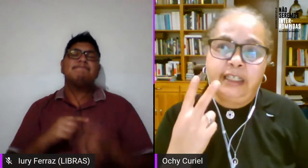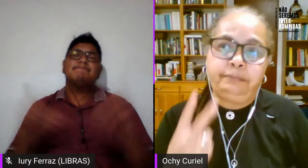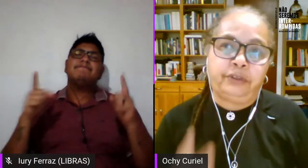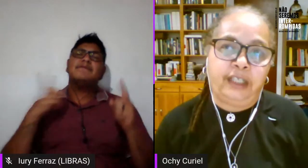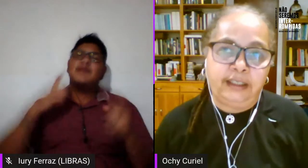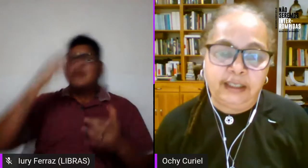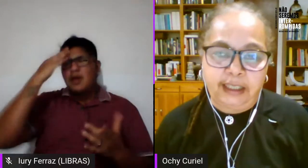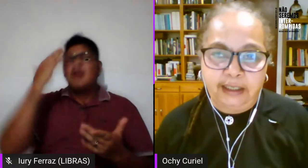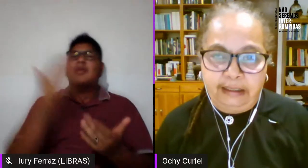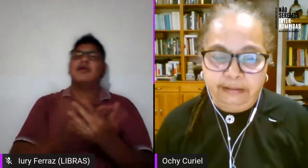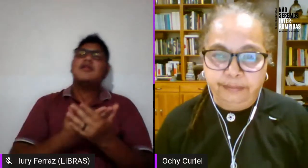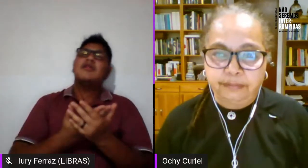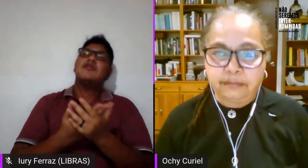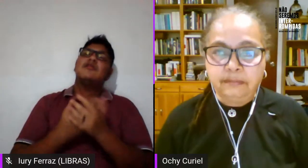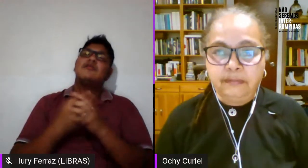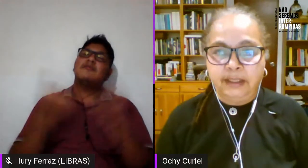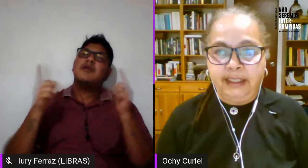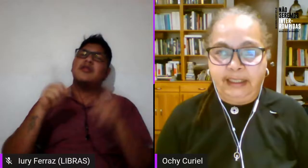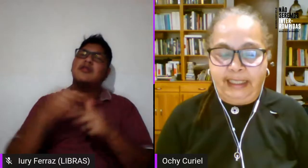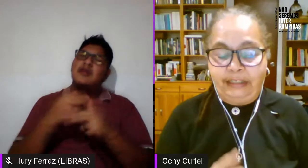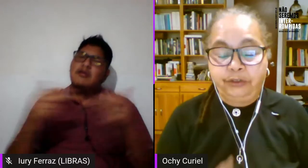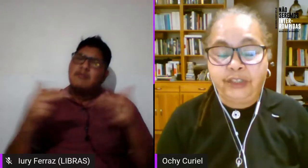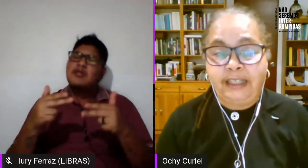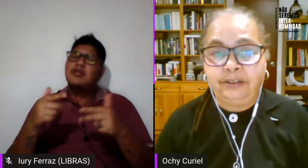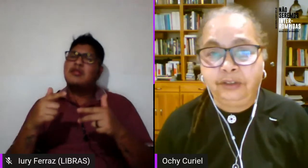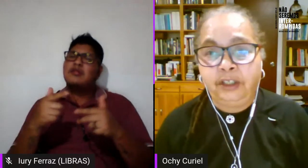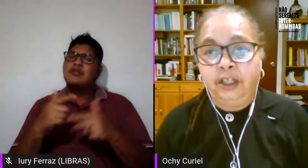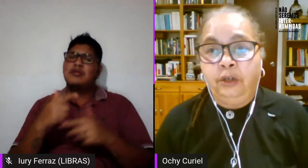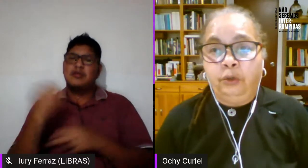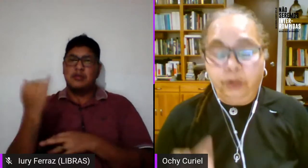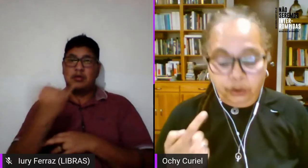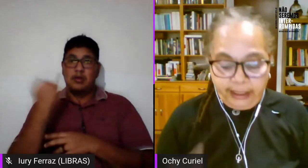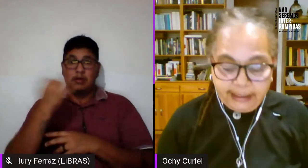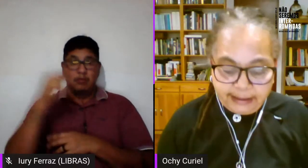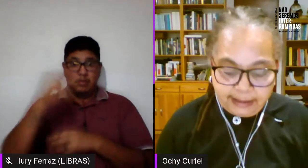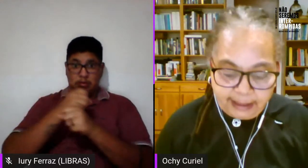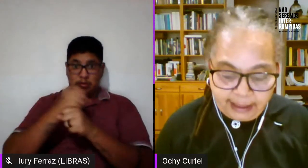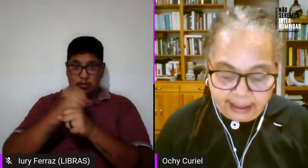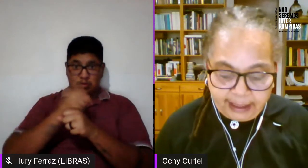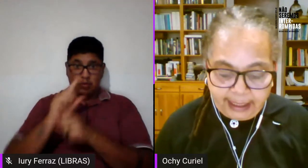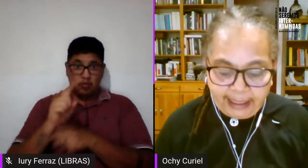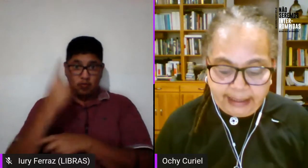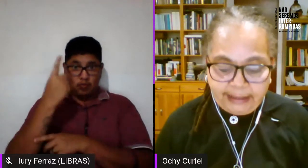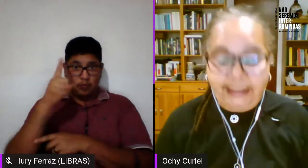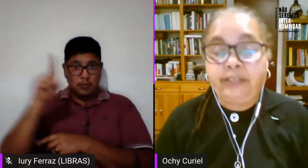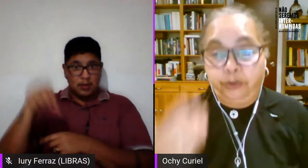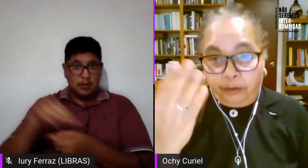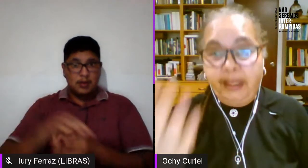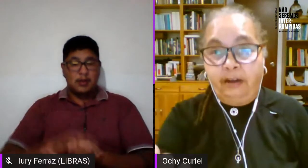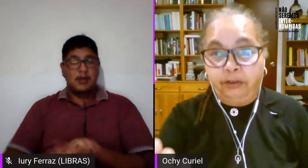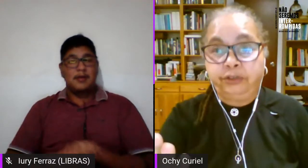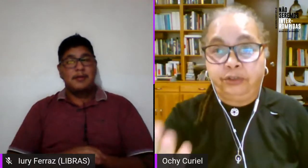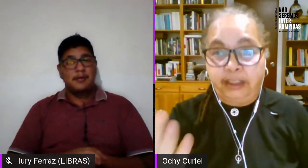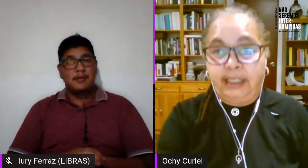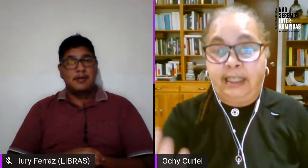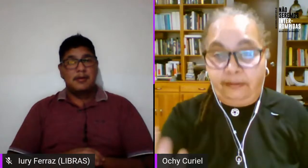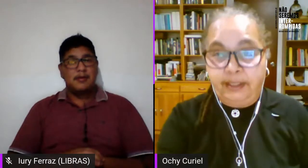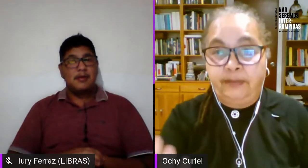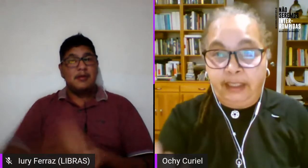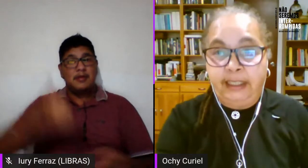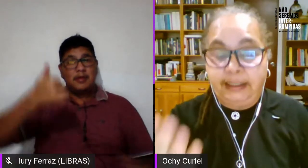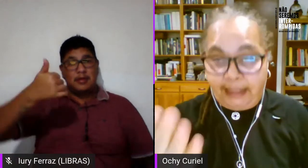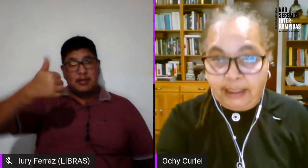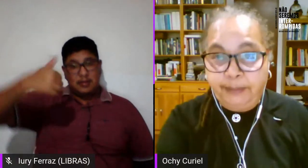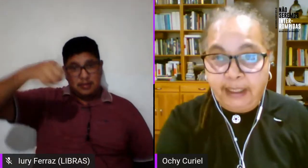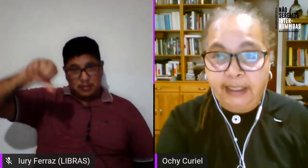dos cosas importantes aquí en estos años uno es el 19 de agosto día de